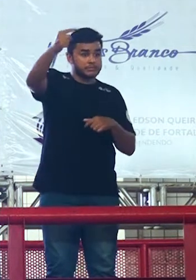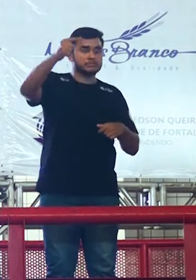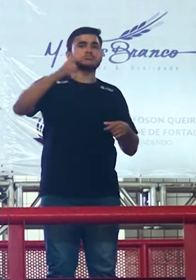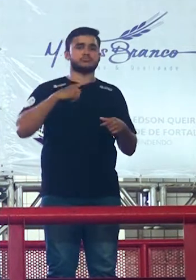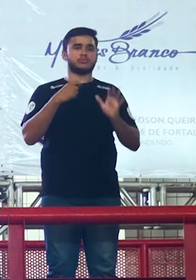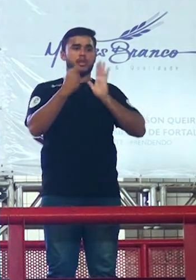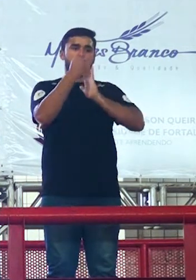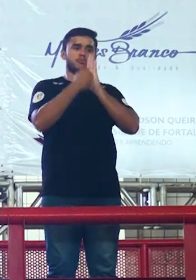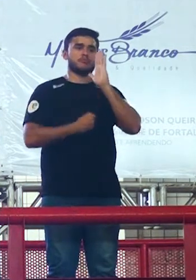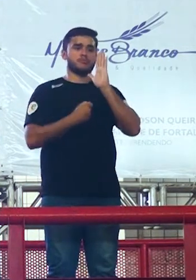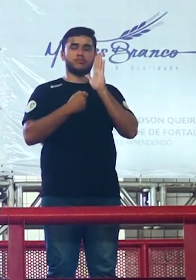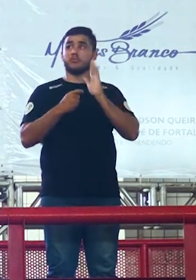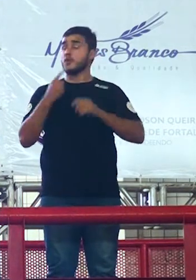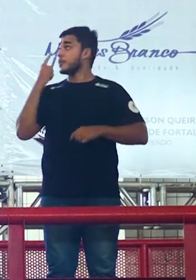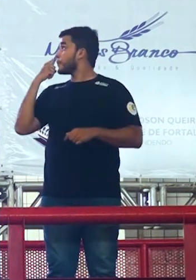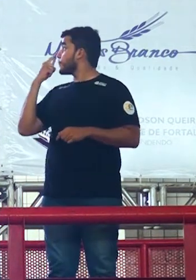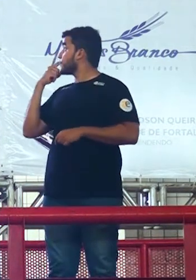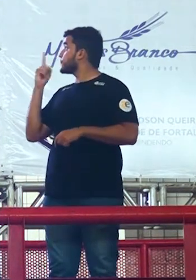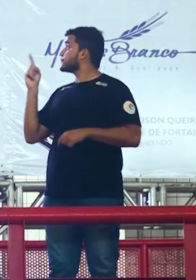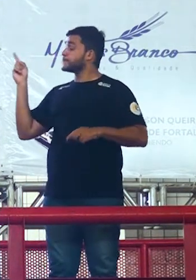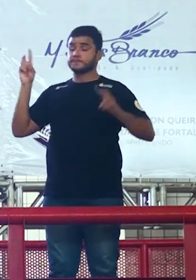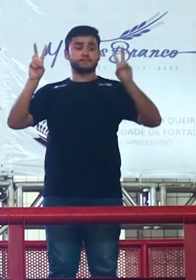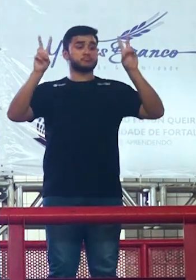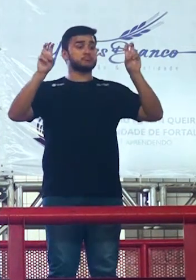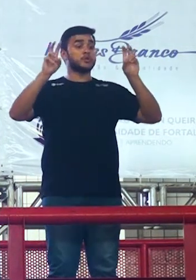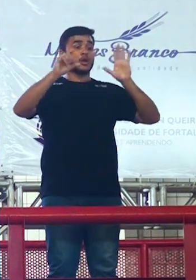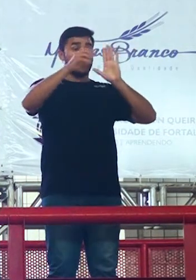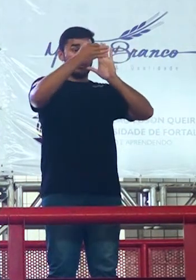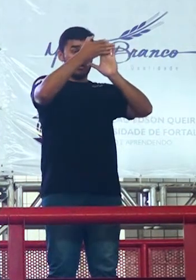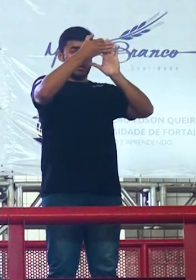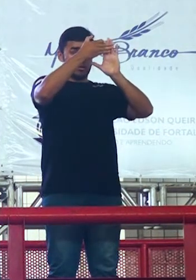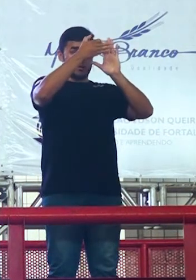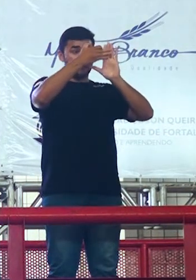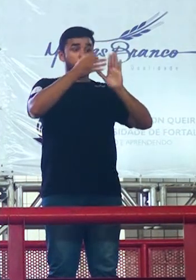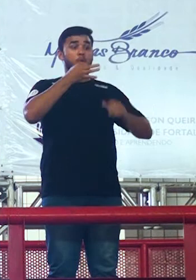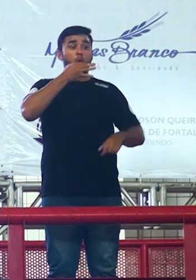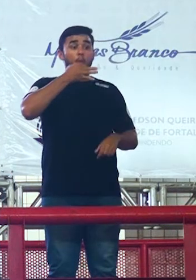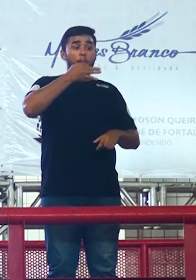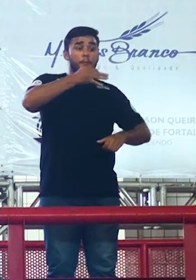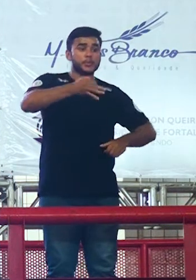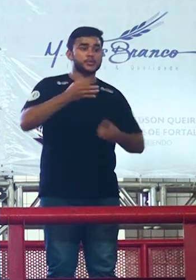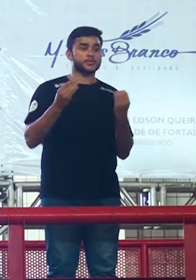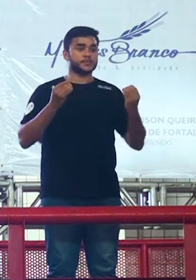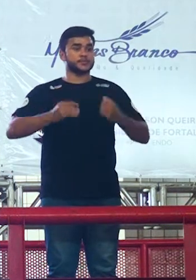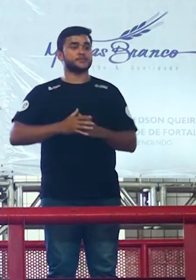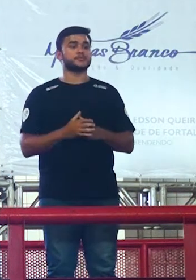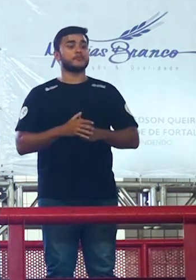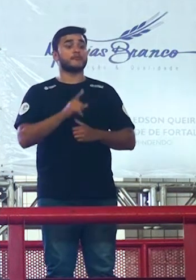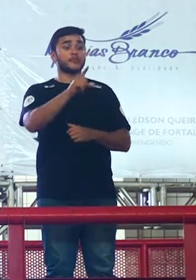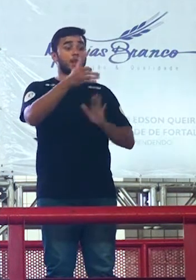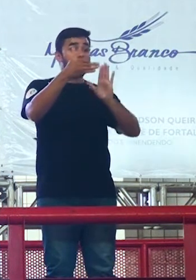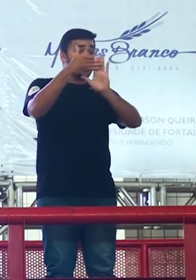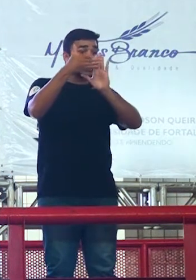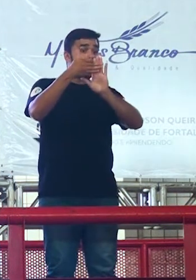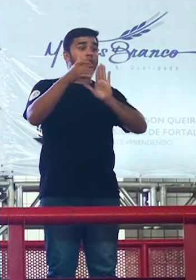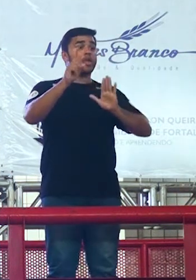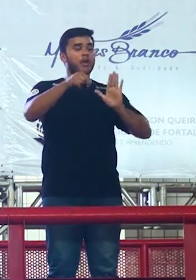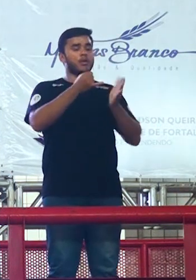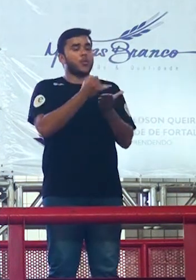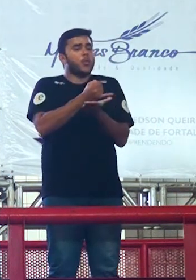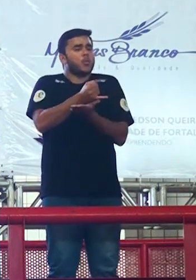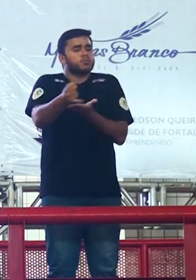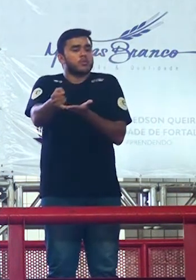primeiro parágrafo coloque sua tese a gente viu o resumo que tese é o que você vai